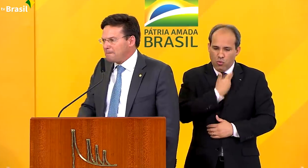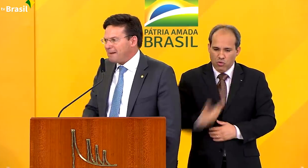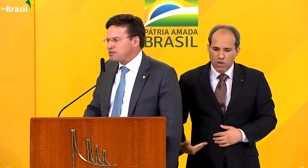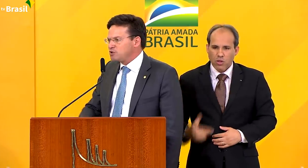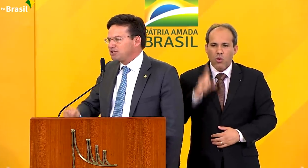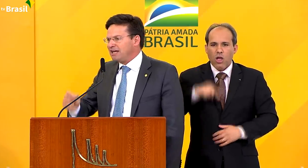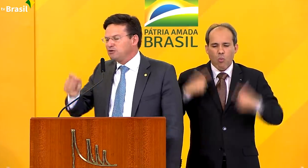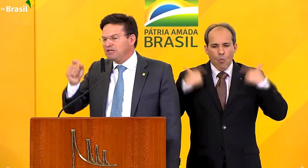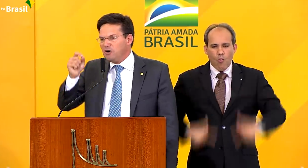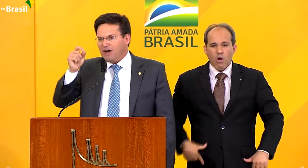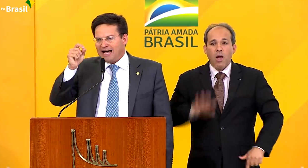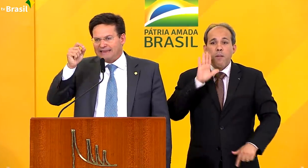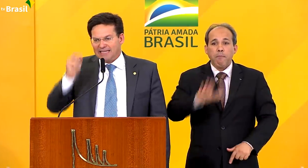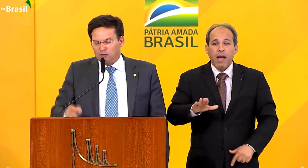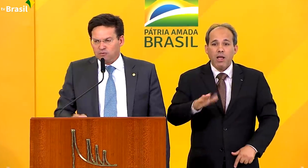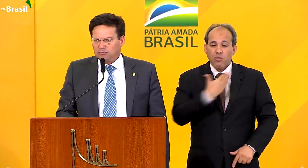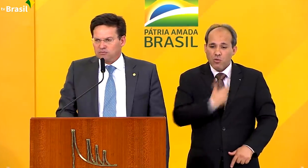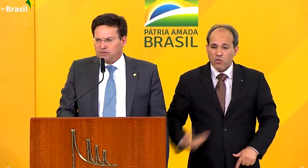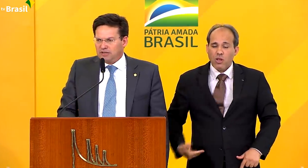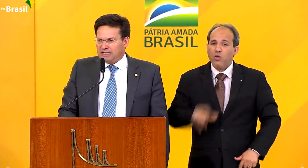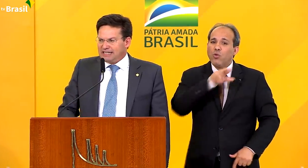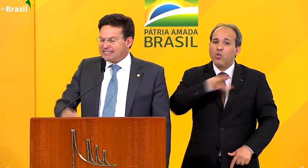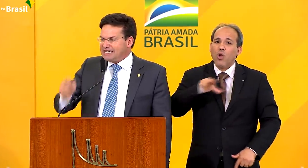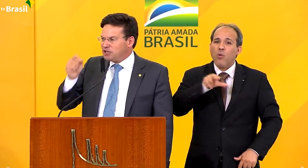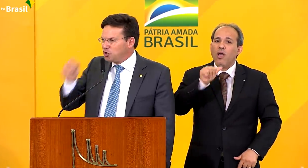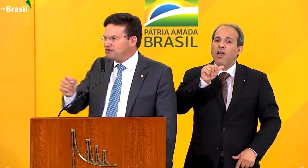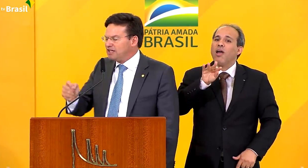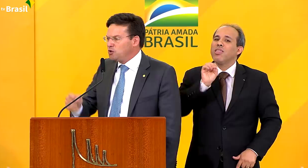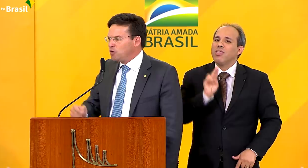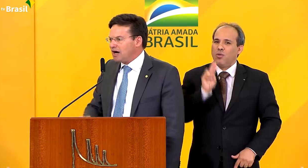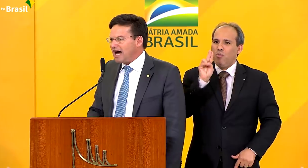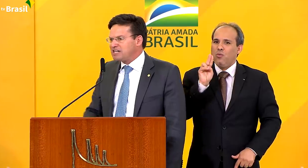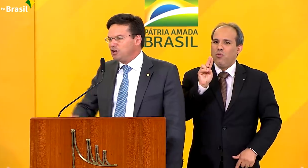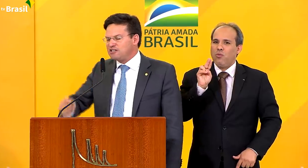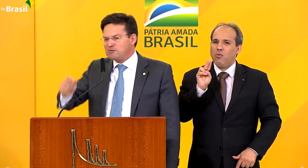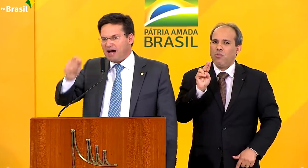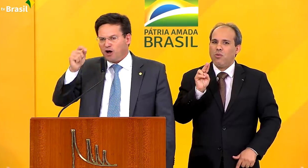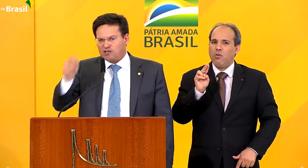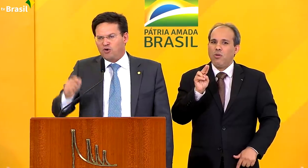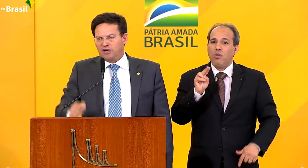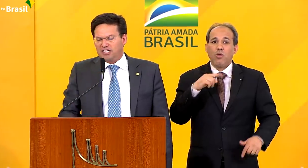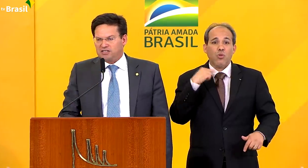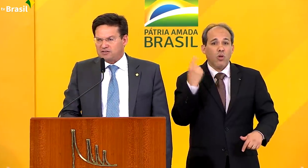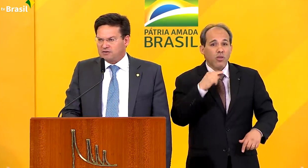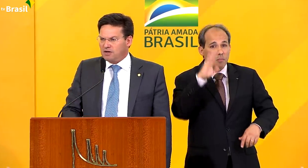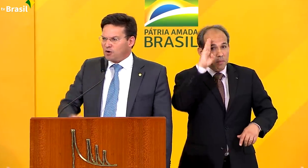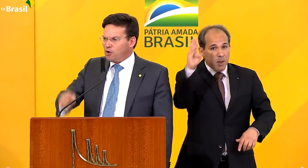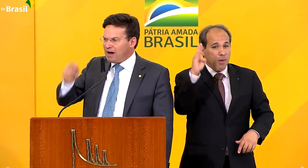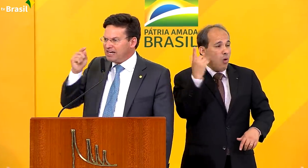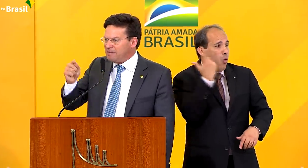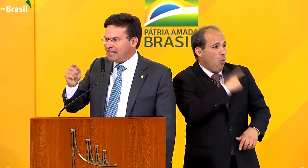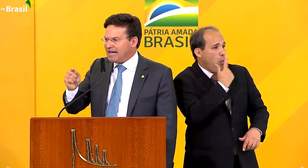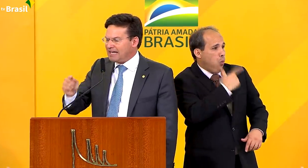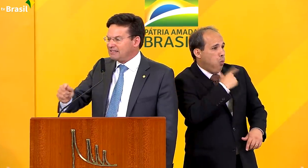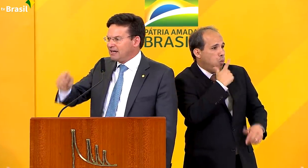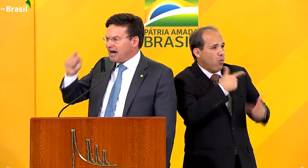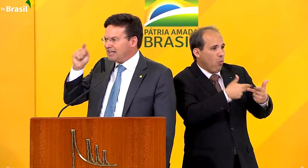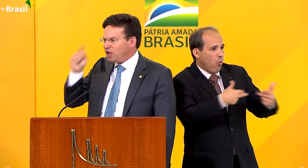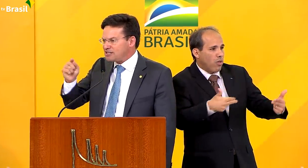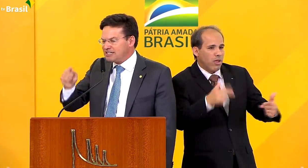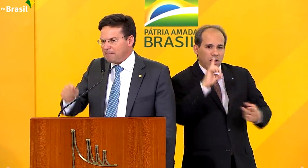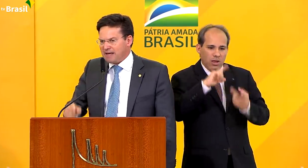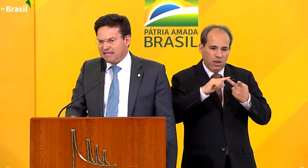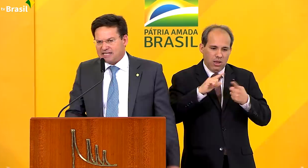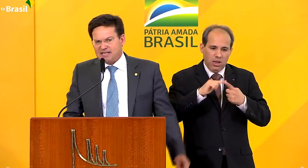laico, mas o Estado não é ateu. E, sem dúvida nenhuma, as nossas maiores conquistas, como a liberdade,